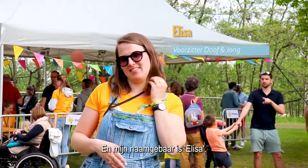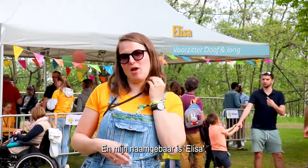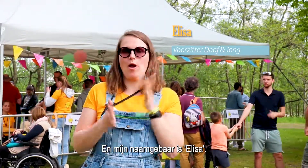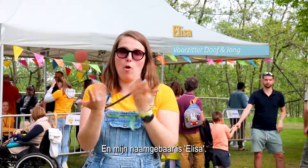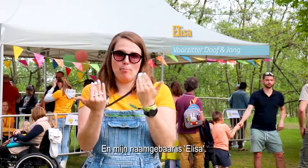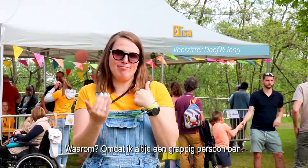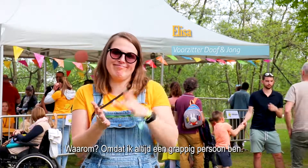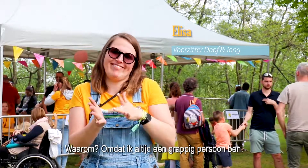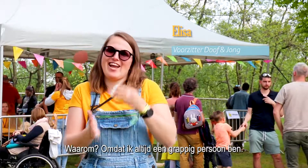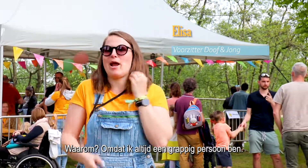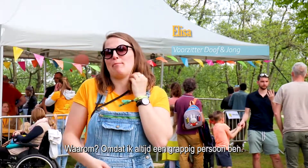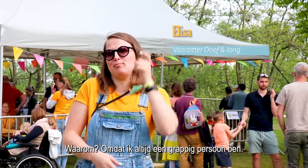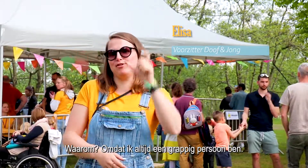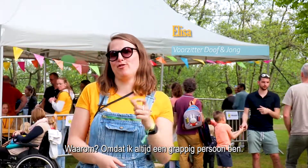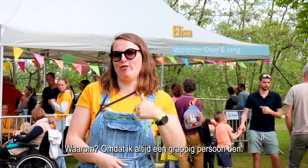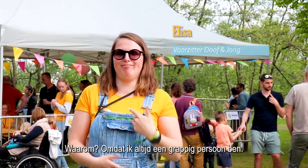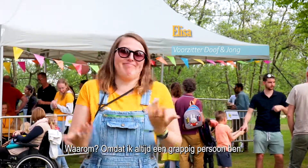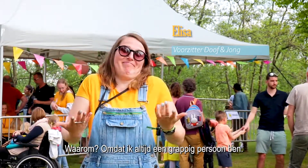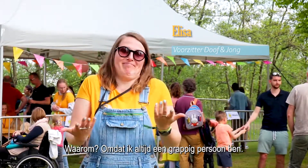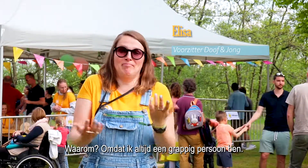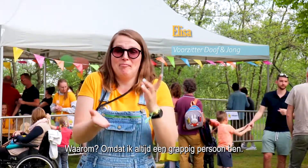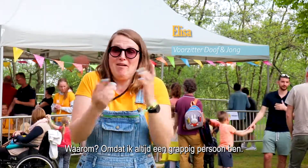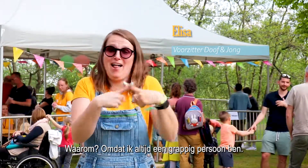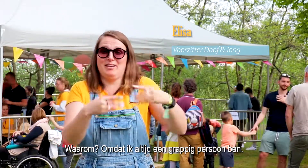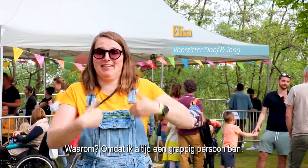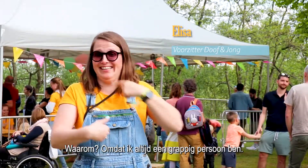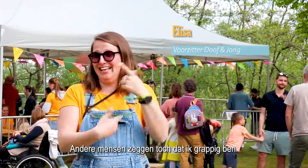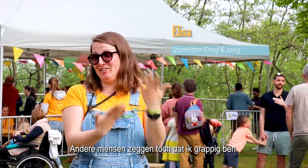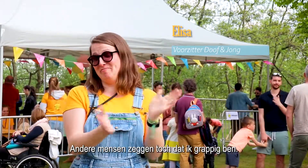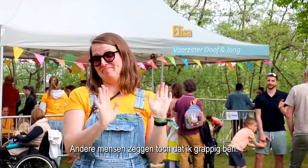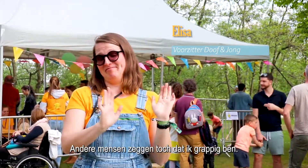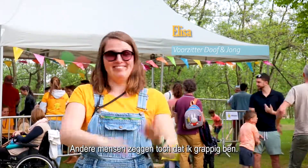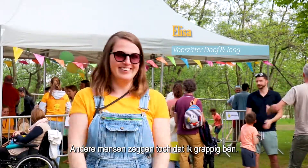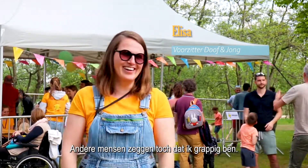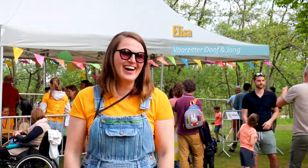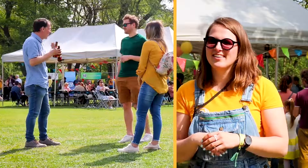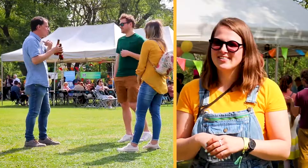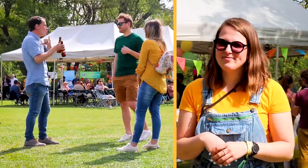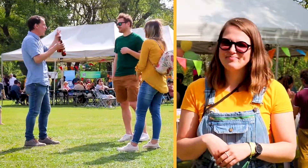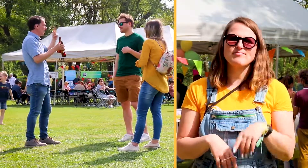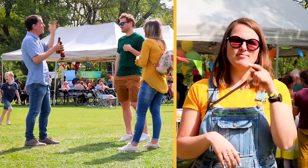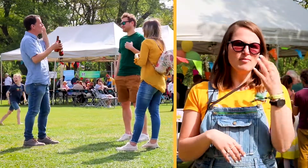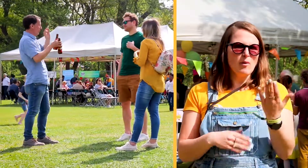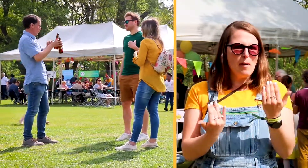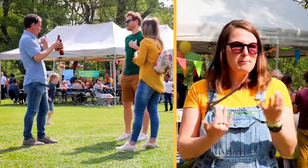Elisa. Waarom? Omdat ik altijd een grappig persoon ben. Is dat mijn naamgebaar? Allee, andere mensen zeggen het over dat ik grappig ben.